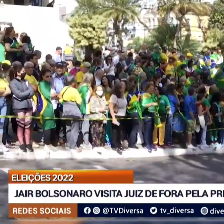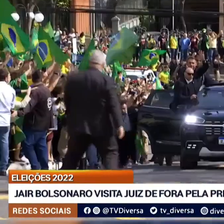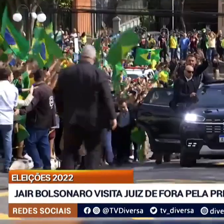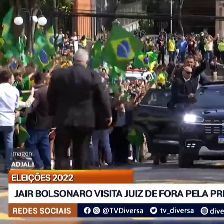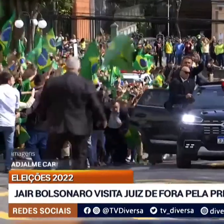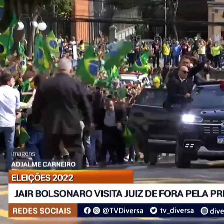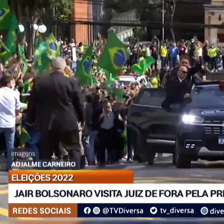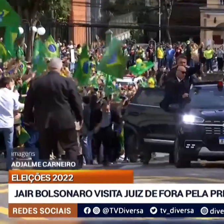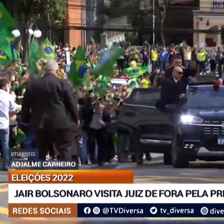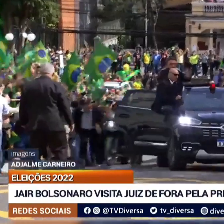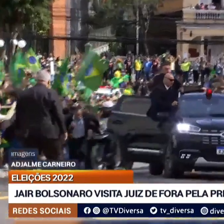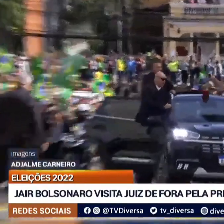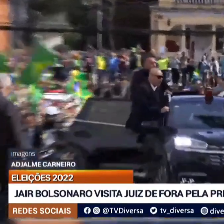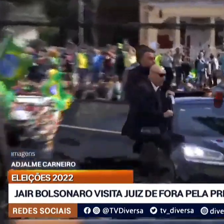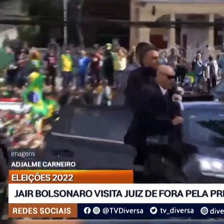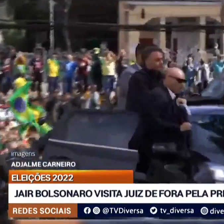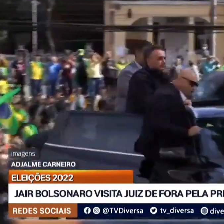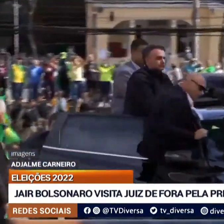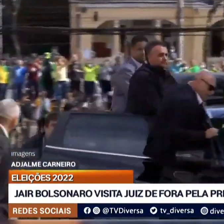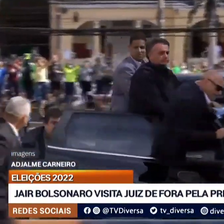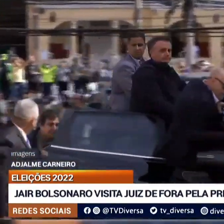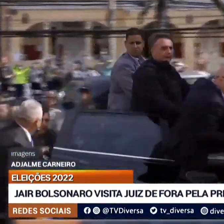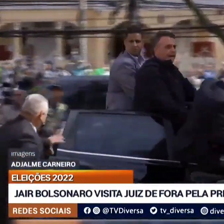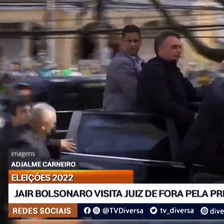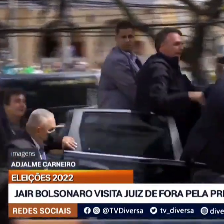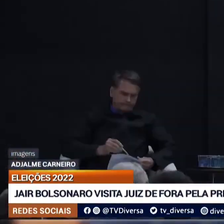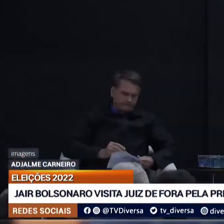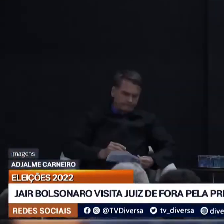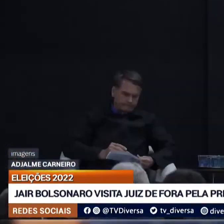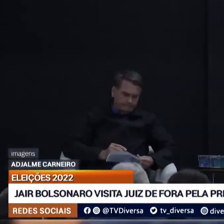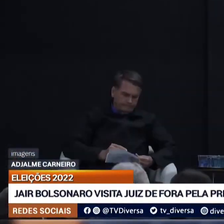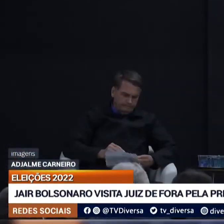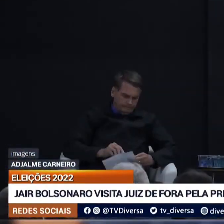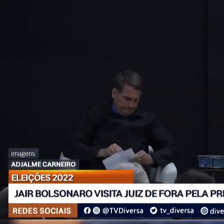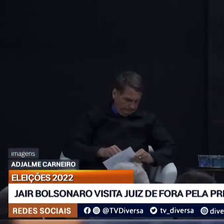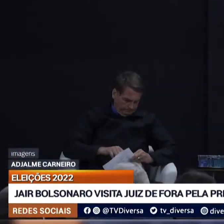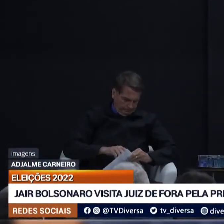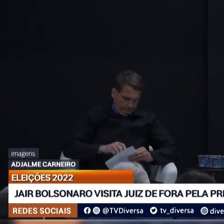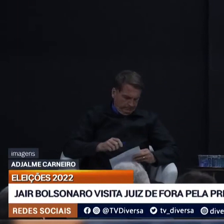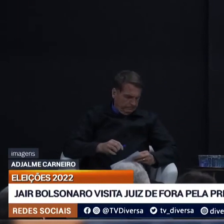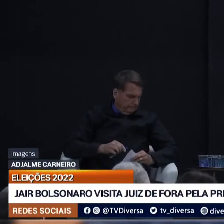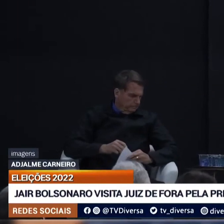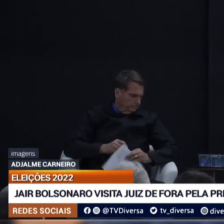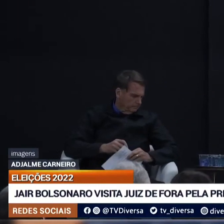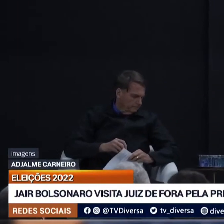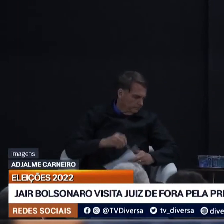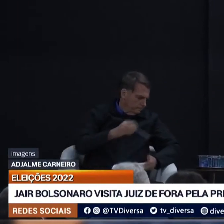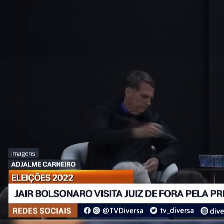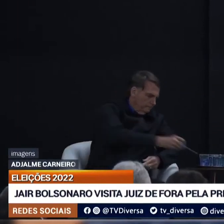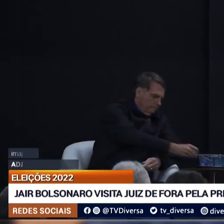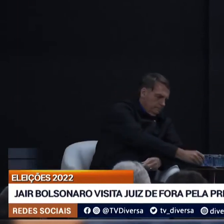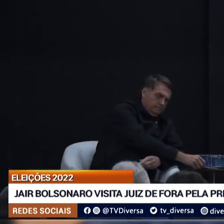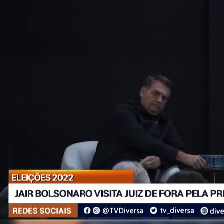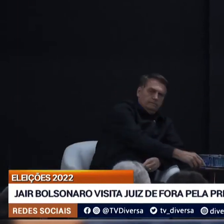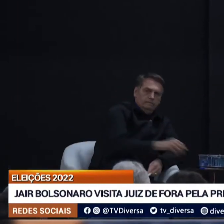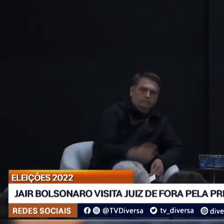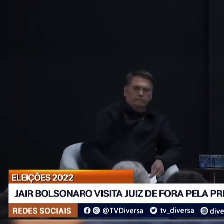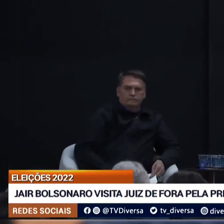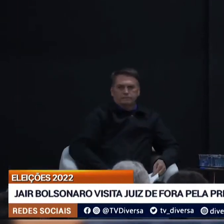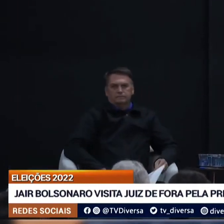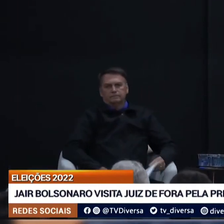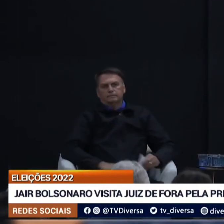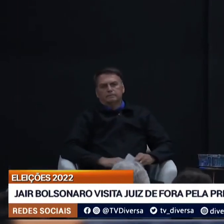parlamentar, que chegou por volta de uma hora da tarde. No encontro, o presidente da Santa Casa, o médico